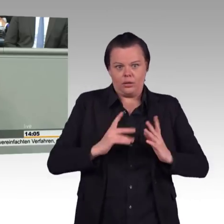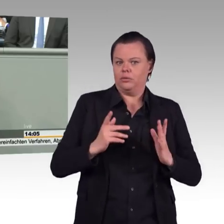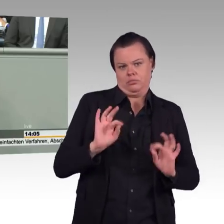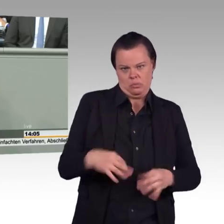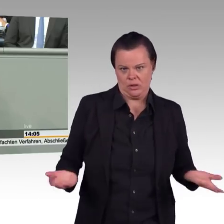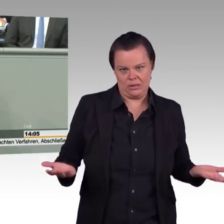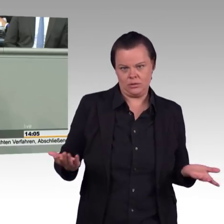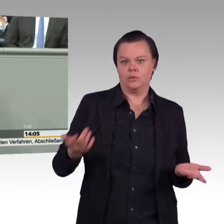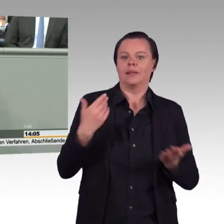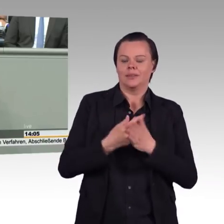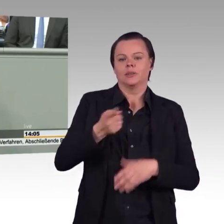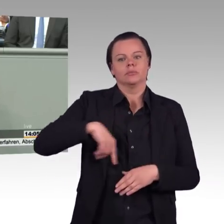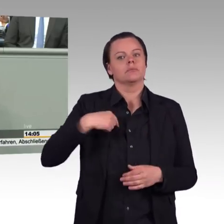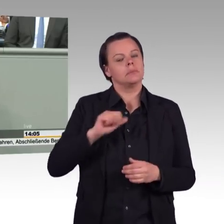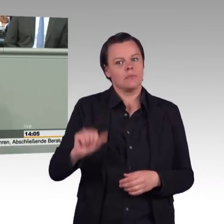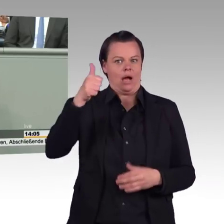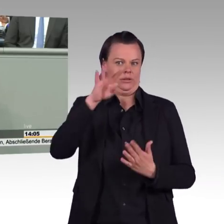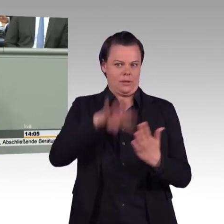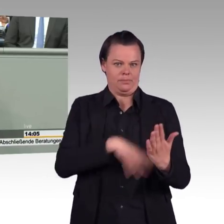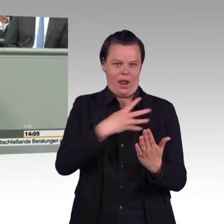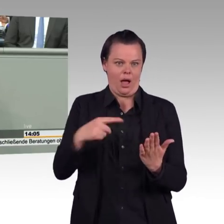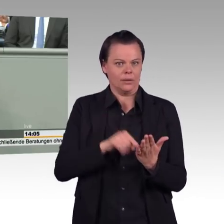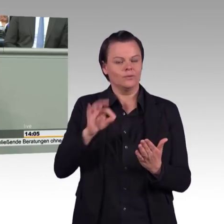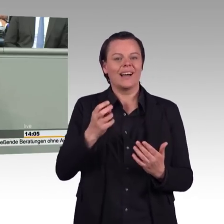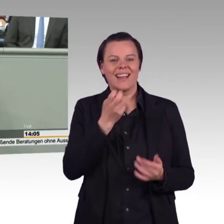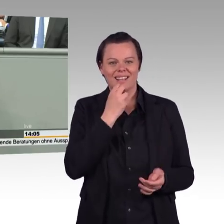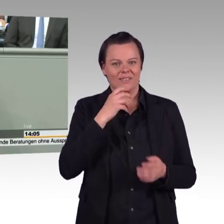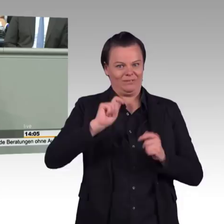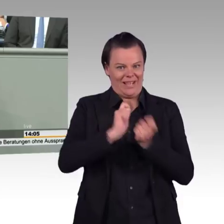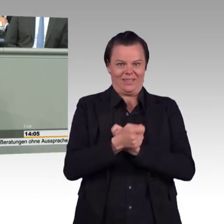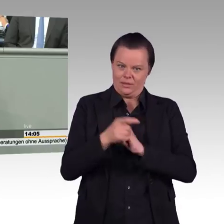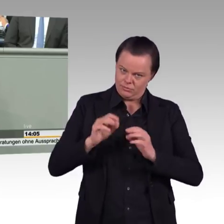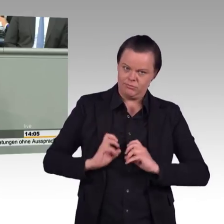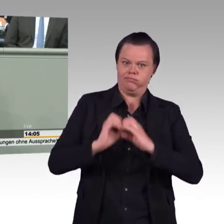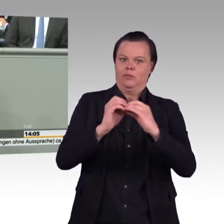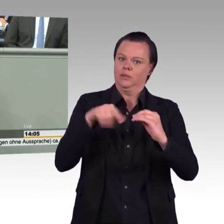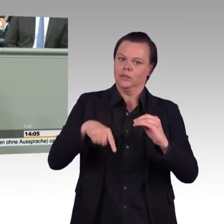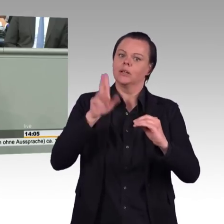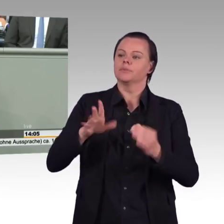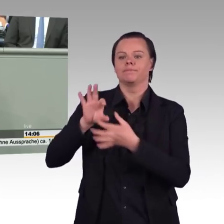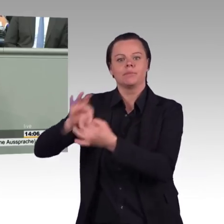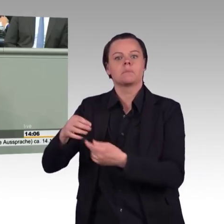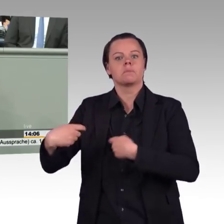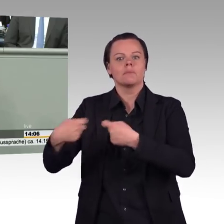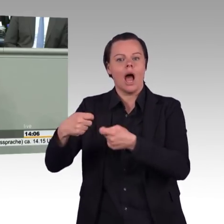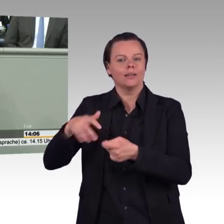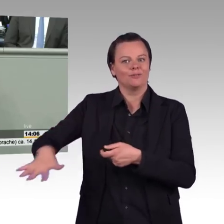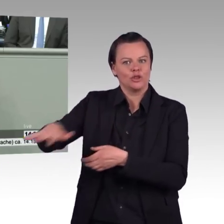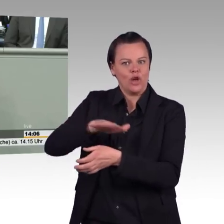Blockchain-Technologie von Solaranlagen. Wir brauchen Power-to-X-Konzepte. Auch wenn sie heute noch wenig effizient sind, sind die effektiver